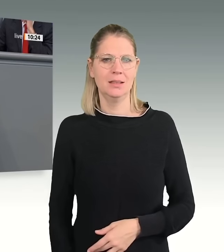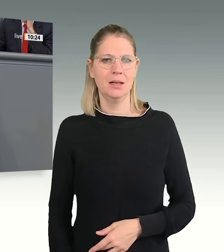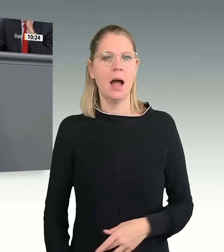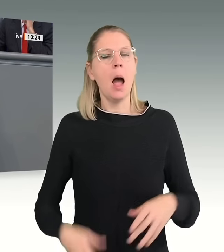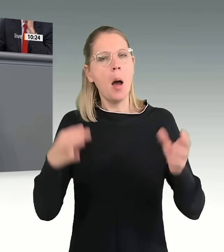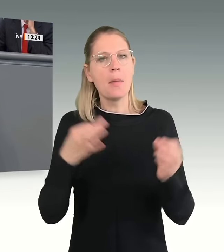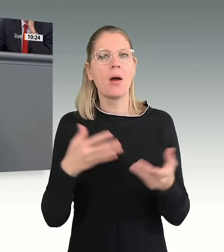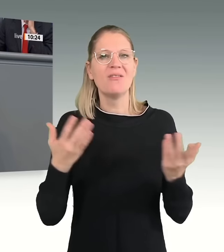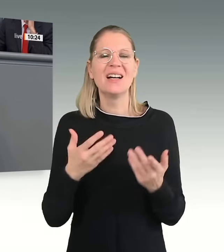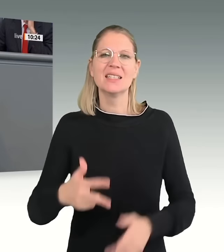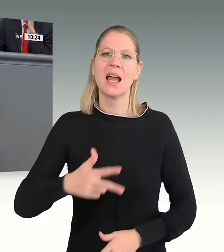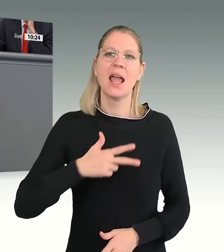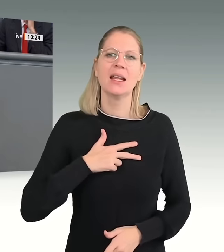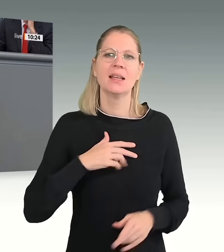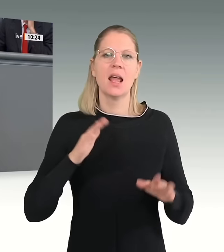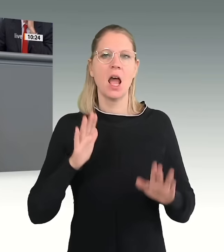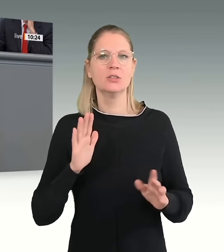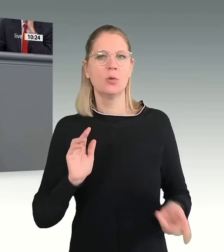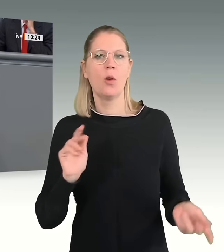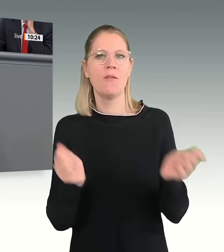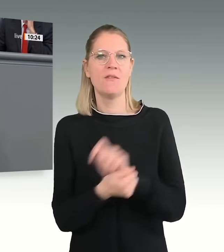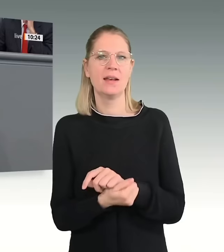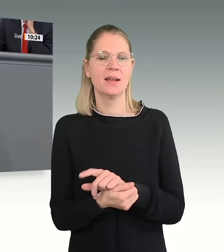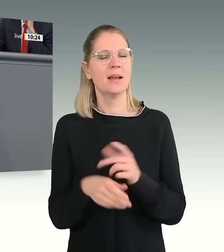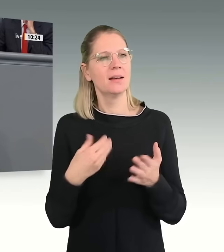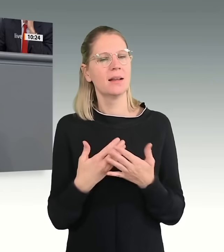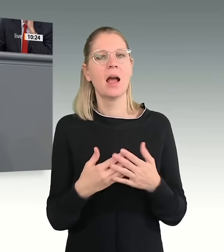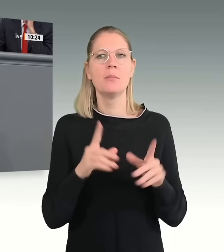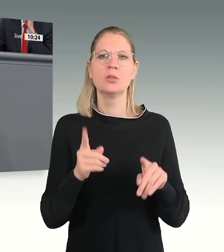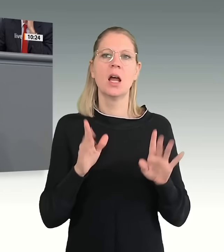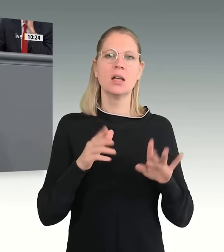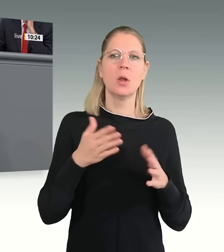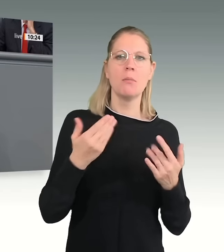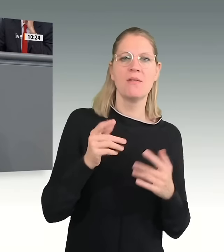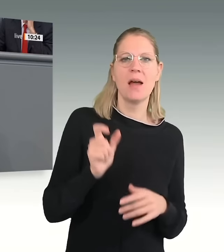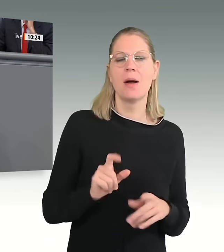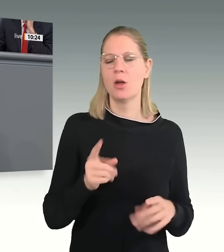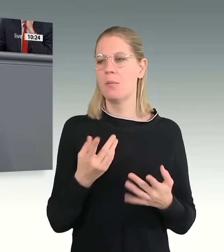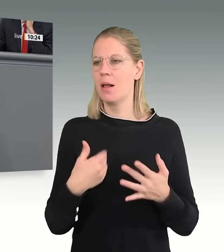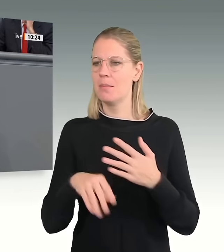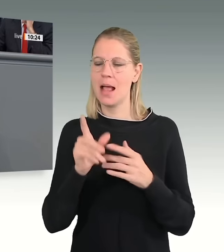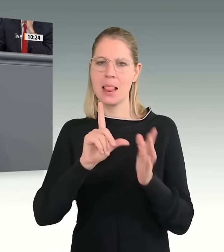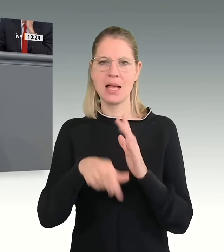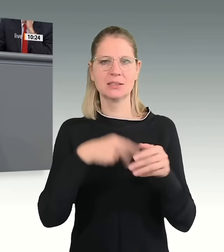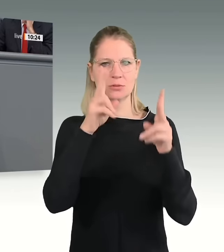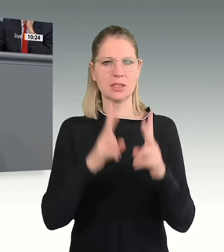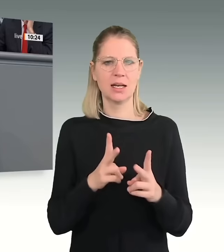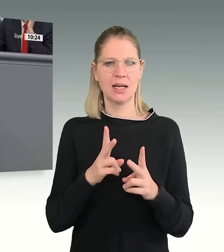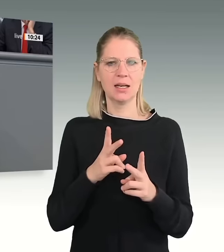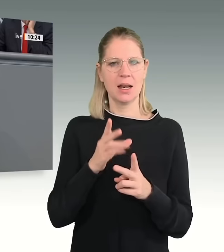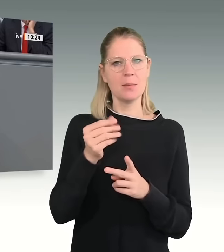Dabei ist es unabdingbar, das Asylbewerberleistungsrecht neu auszurichten. Die deutschen